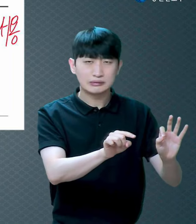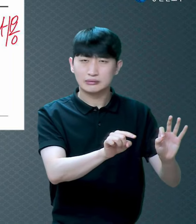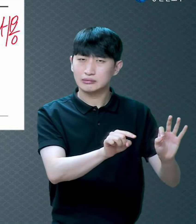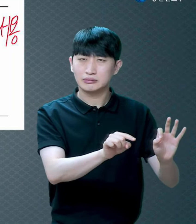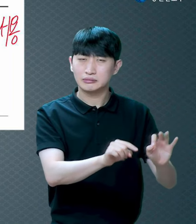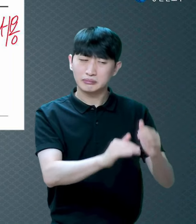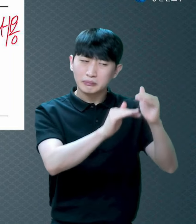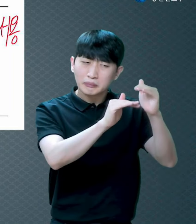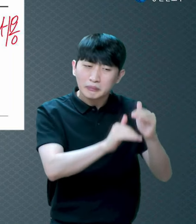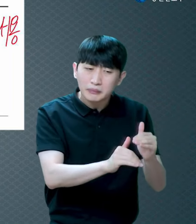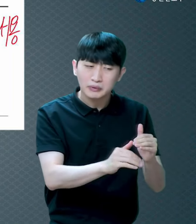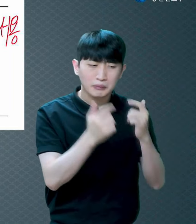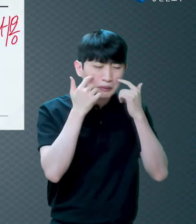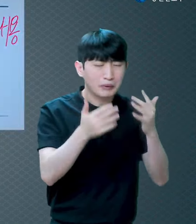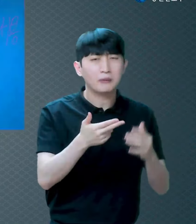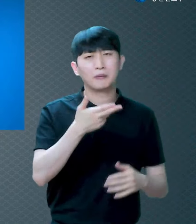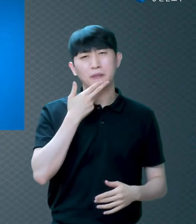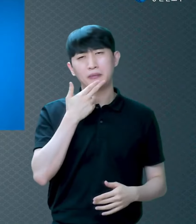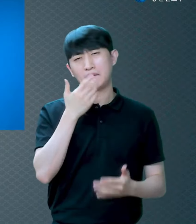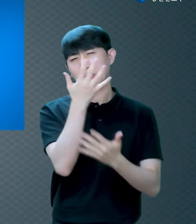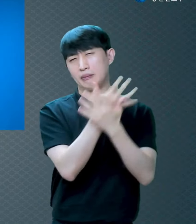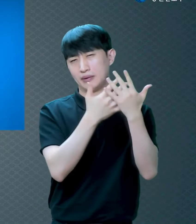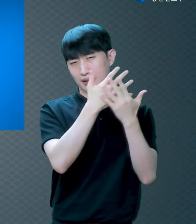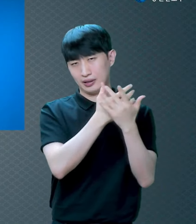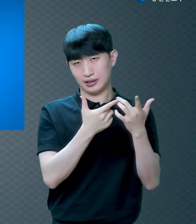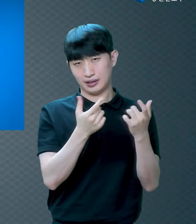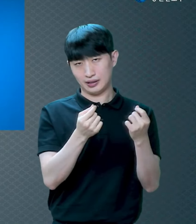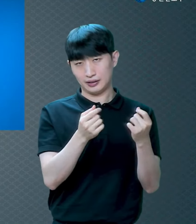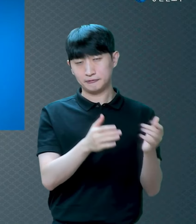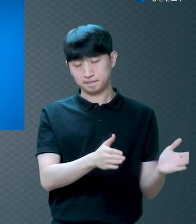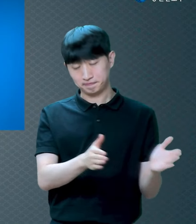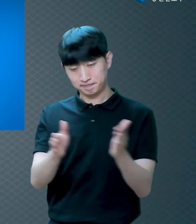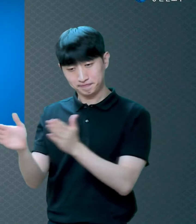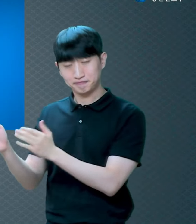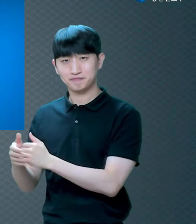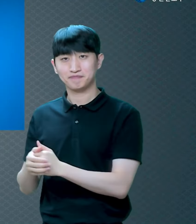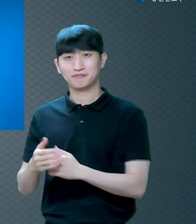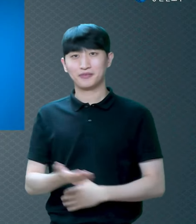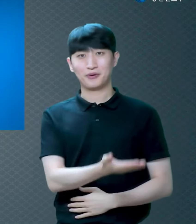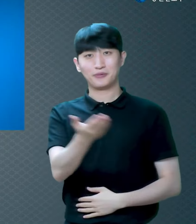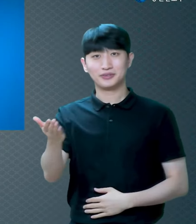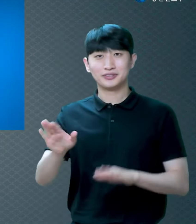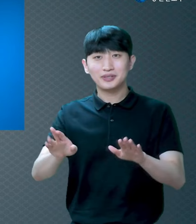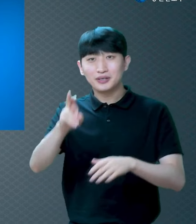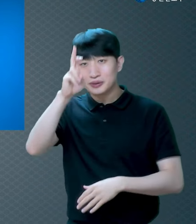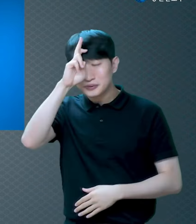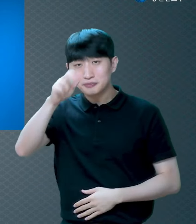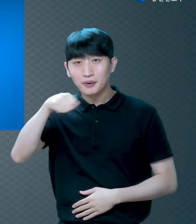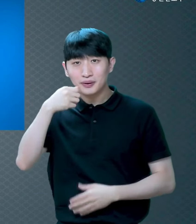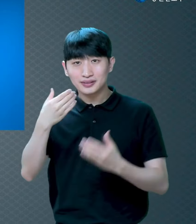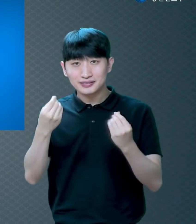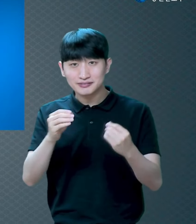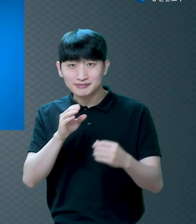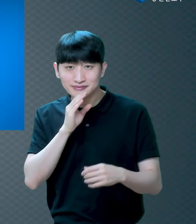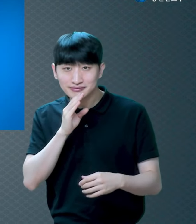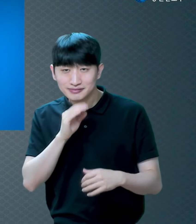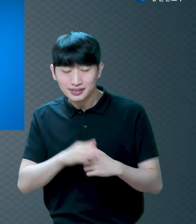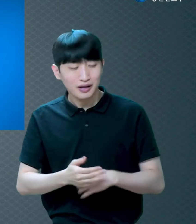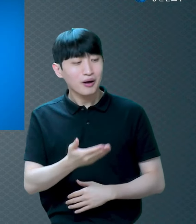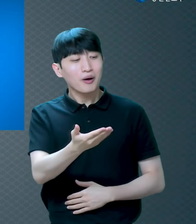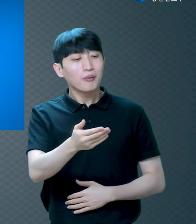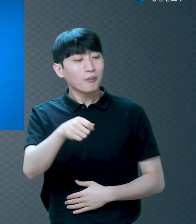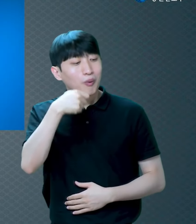자 점심시간이 지나갔습니다 점심 드셨습니까 아 예 먹었습니다 뭘